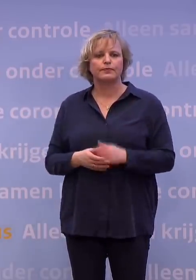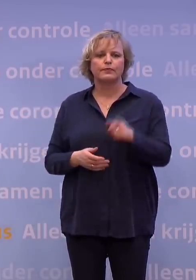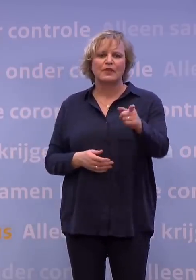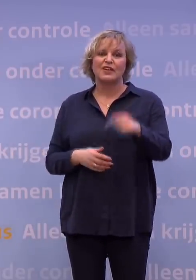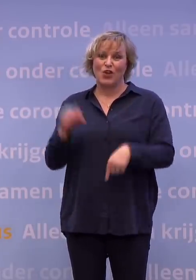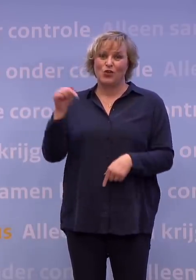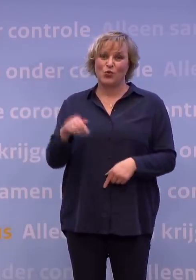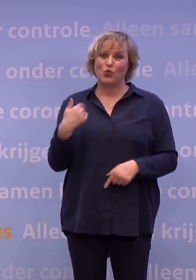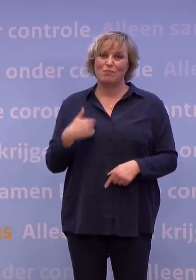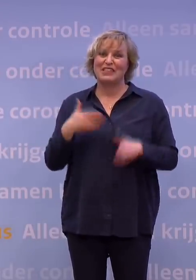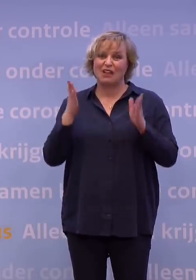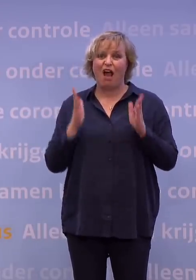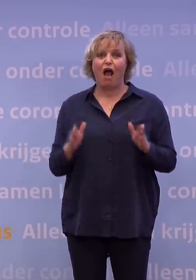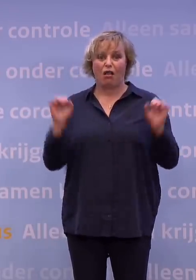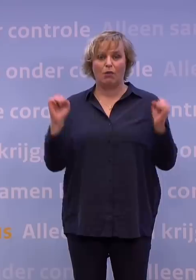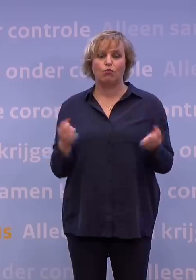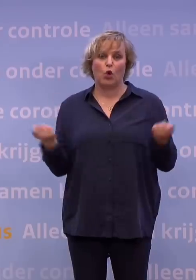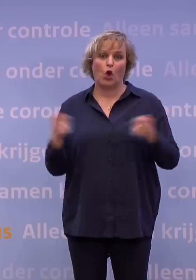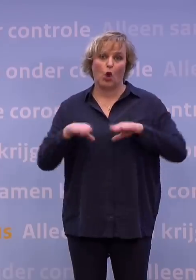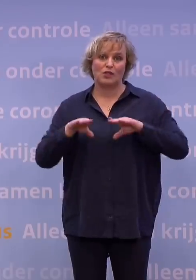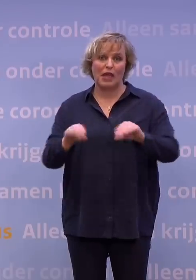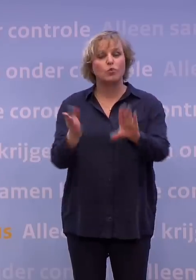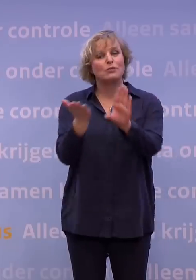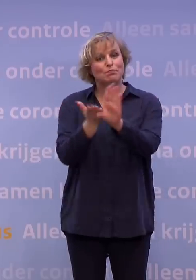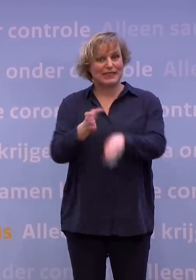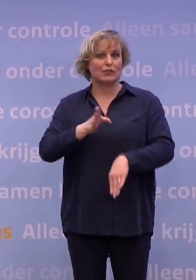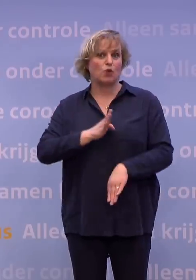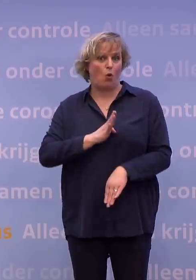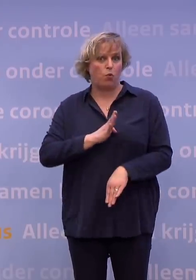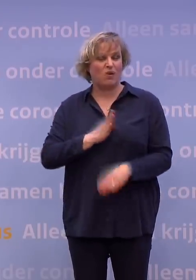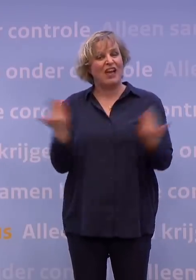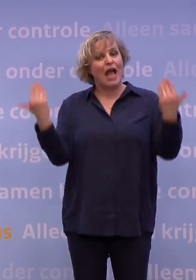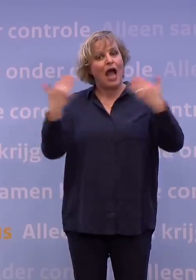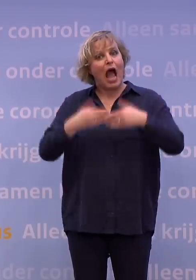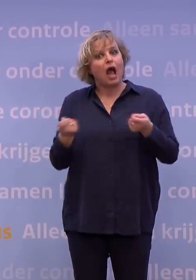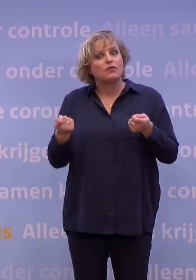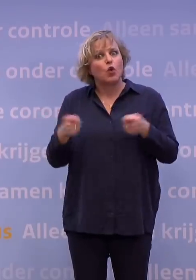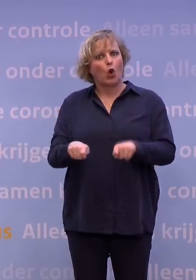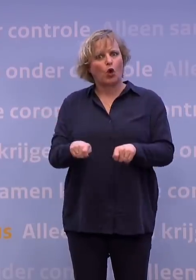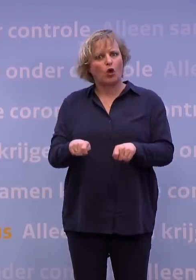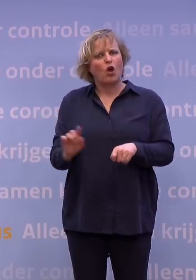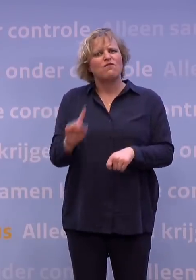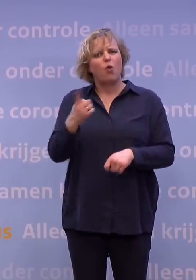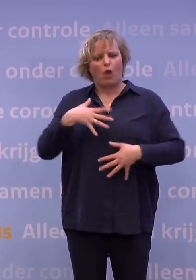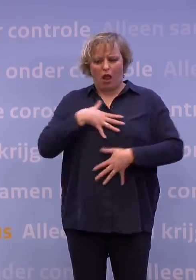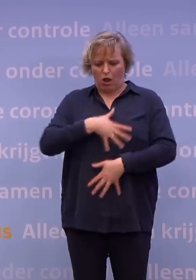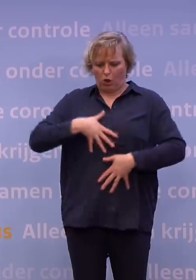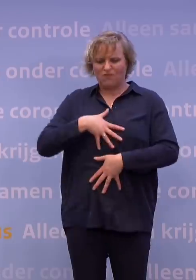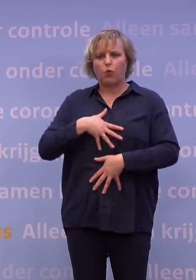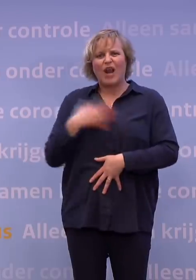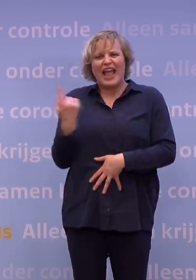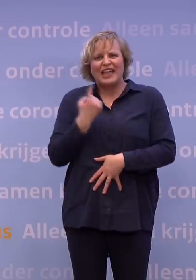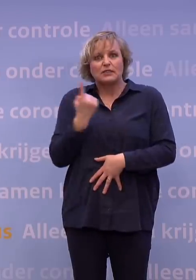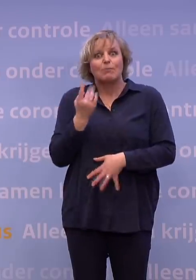hebben het nu al moeilijk vanwege de lockdown. Absoluut. Ook psychisch. Ja. Zo'n avondklok kan met name gevoelens van eenzaamheid natuurlijk